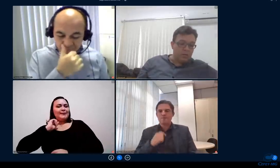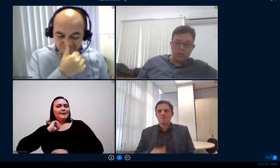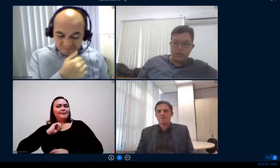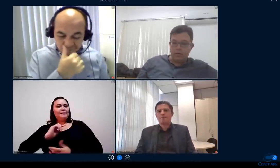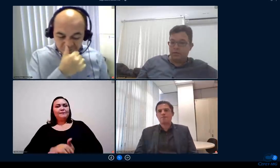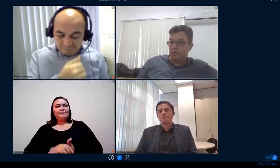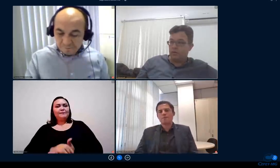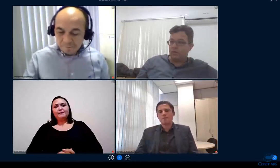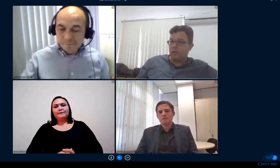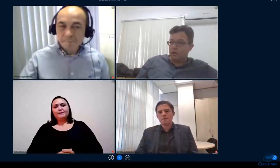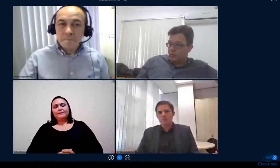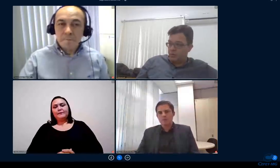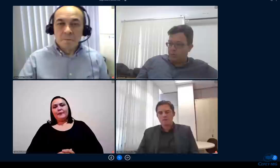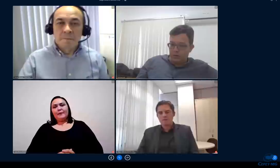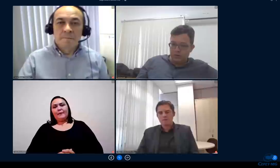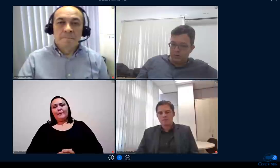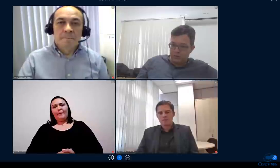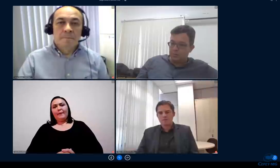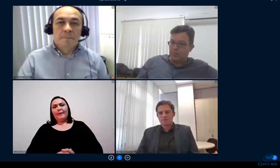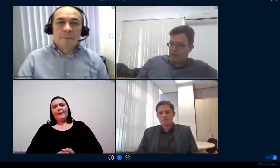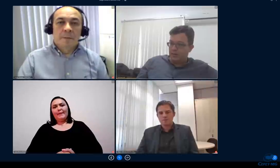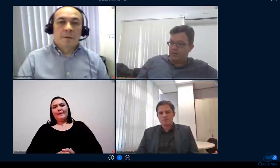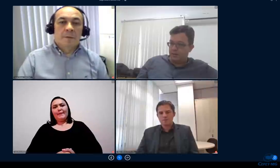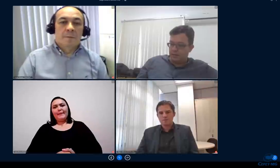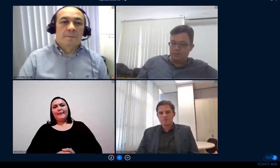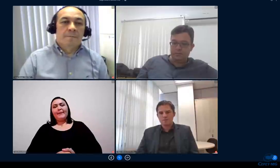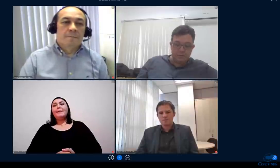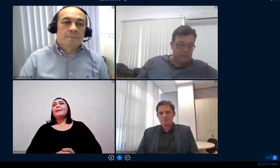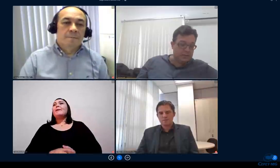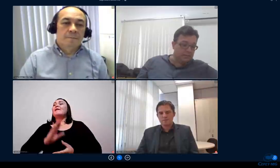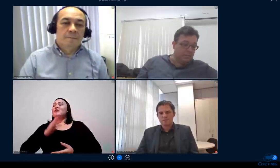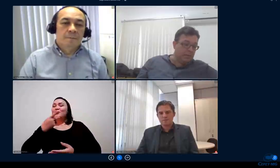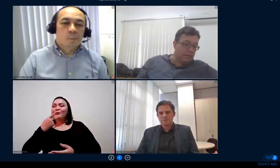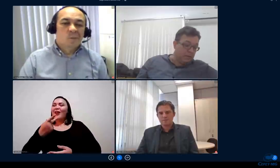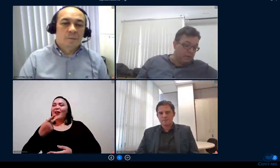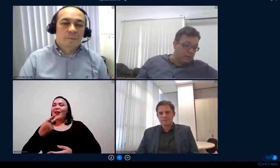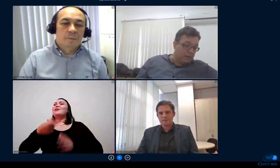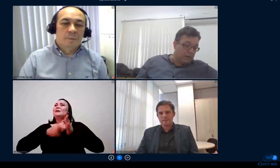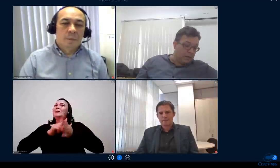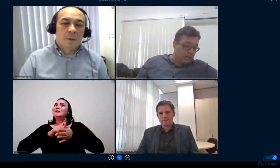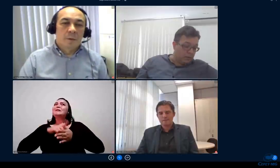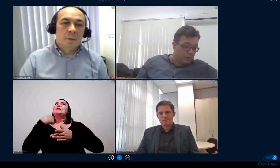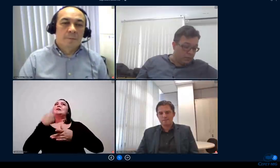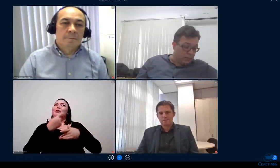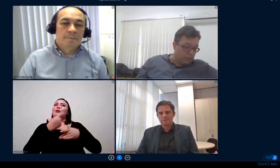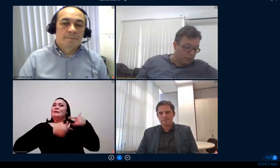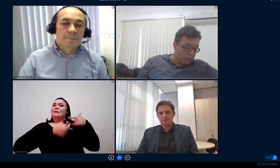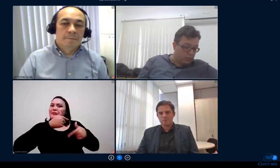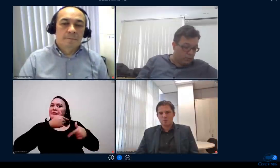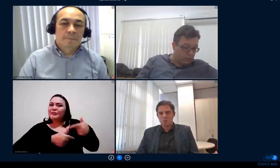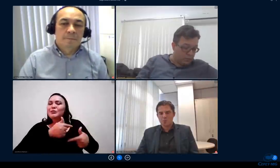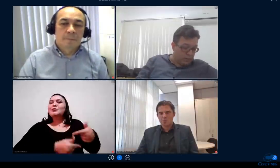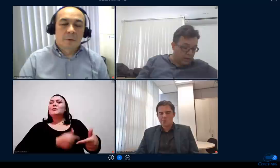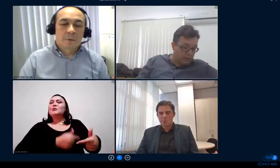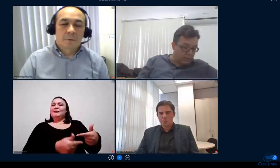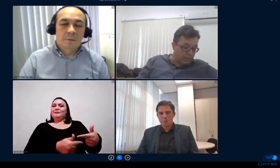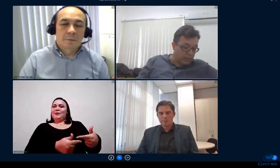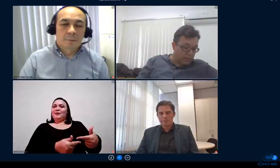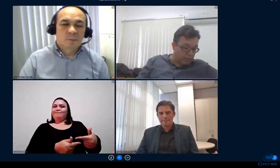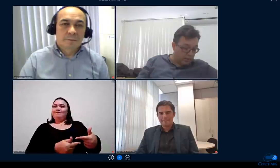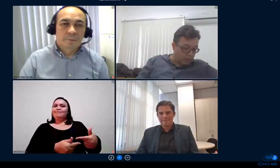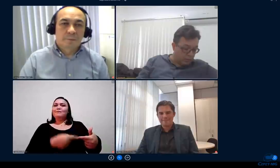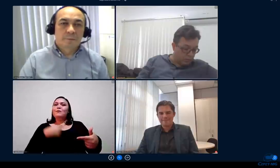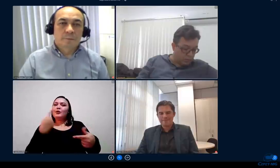nós trocamos o pneu com a bicicleta andando nós fizemos três